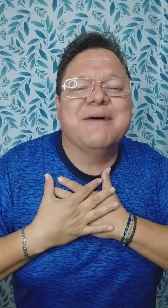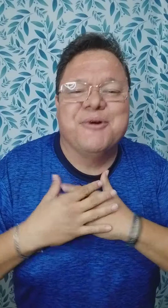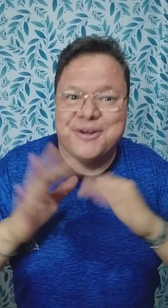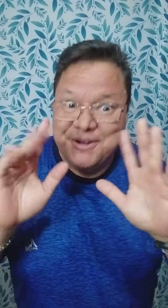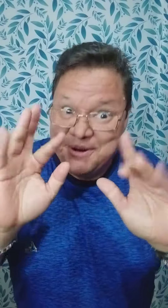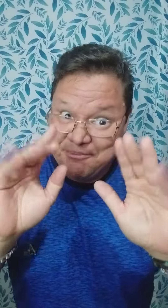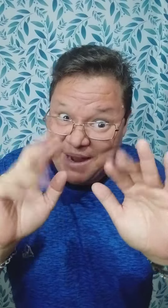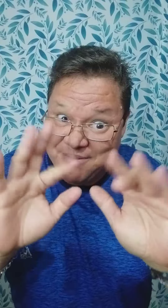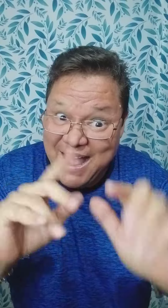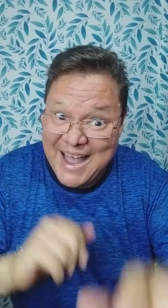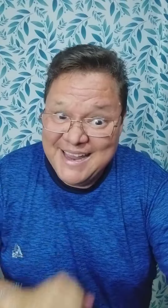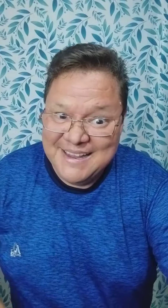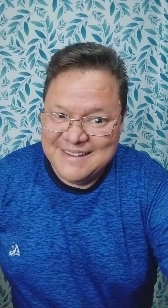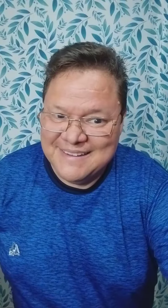amor Bye, bye Bye Bye Bye